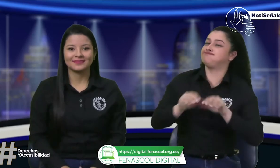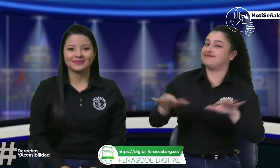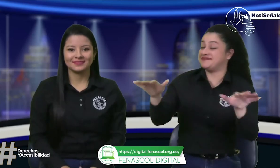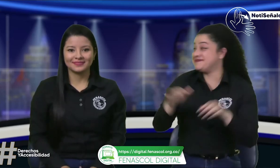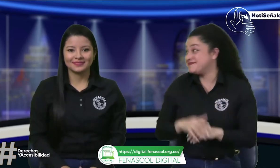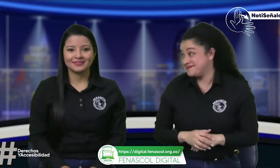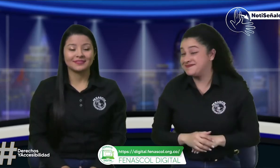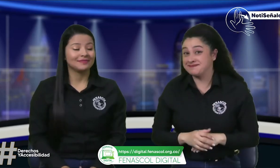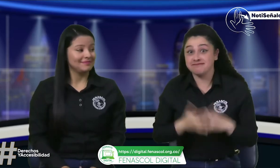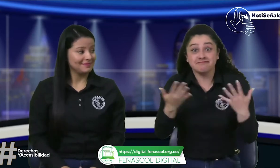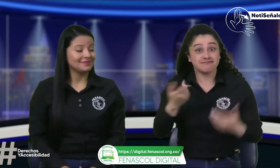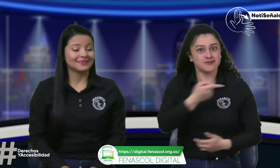y compartan este video.